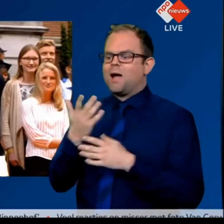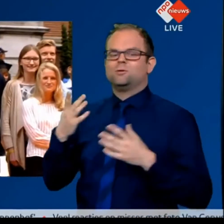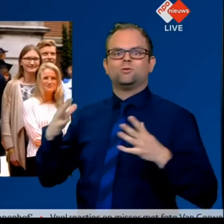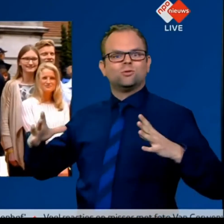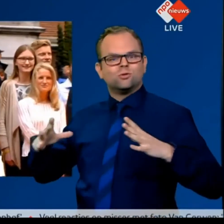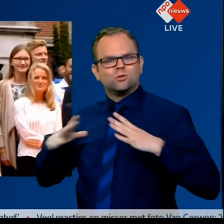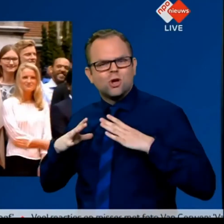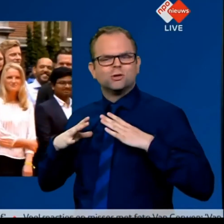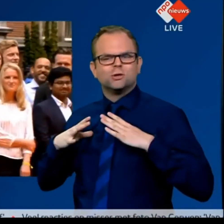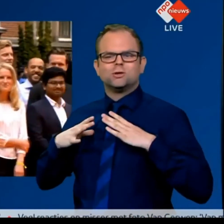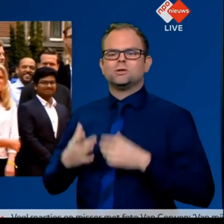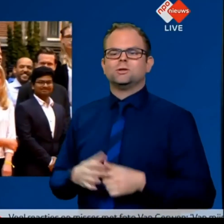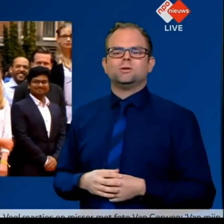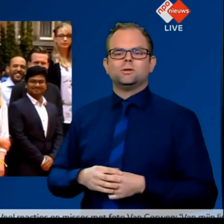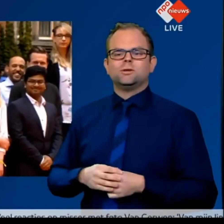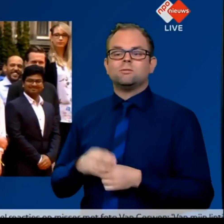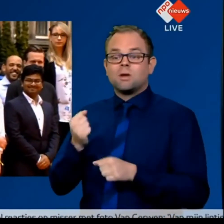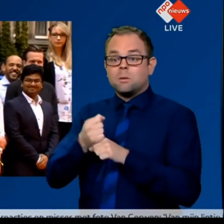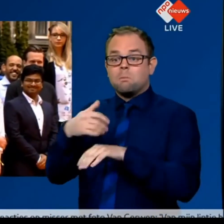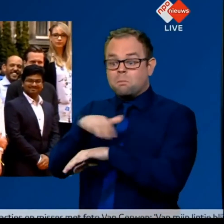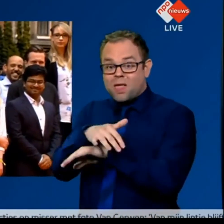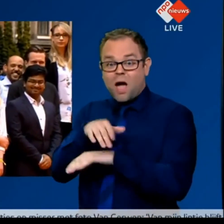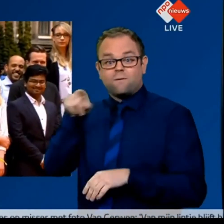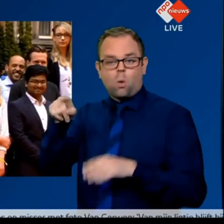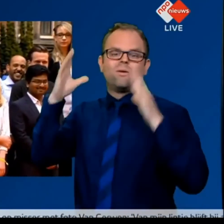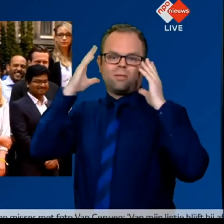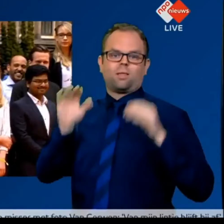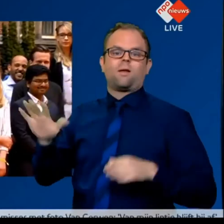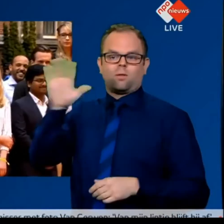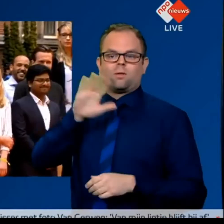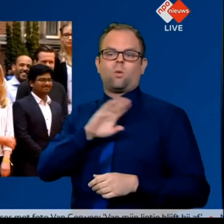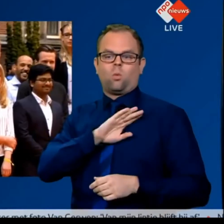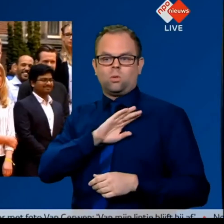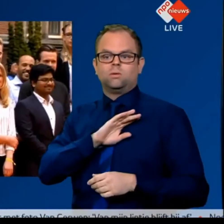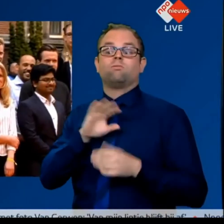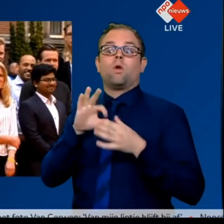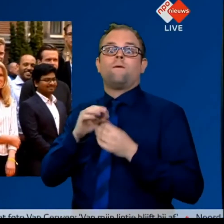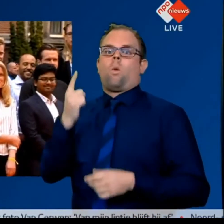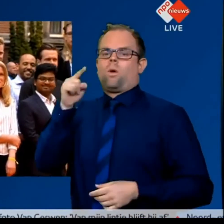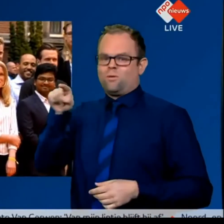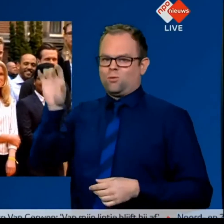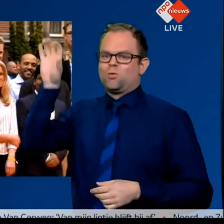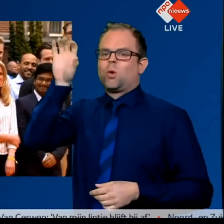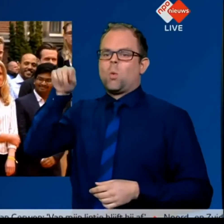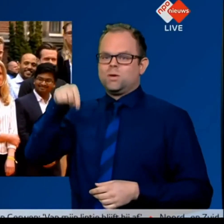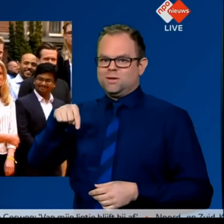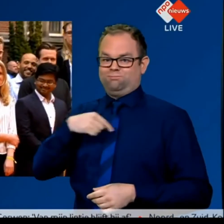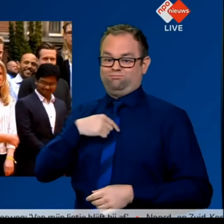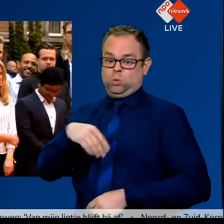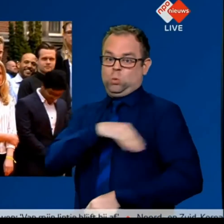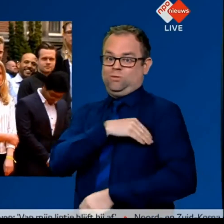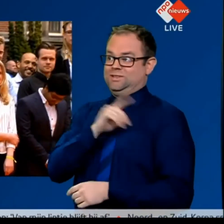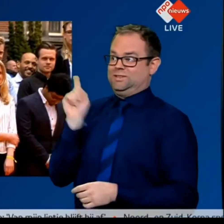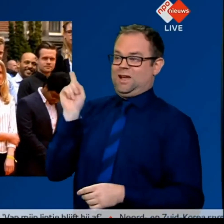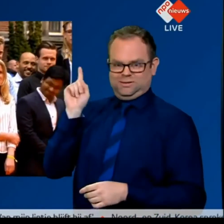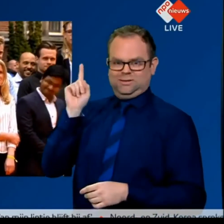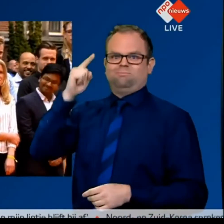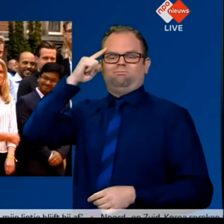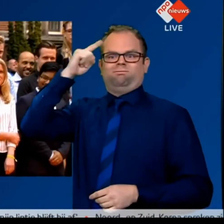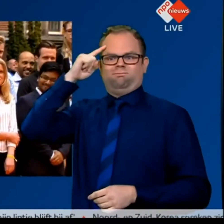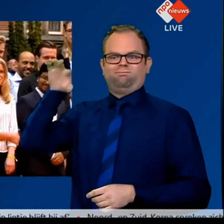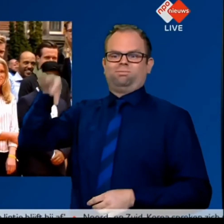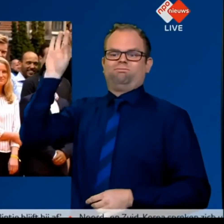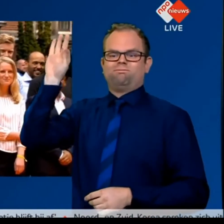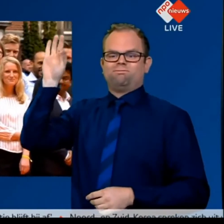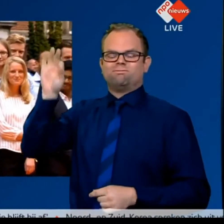Blij voor Nederland, blij voor Groningen, deze universiteit. Het is toch geweldig dat we dit in het noorden